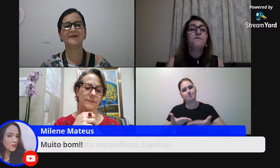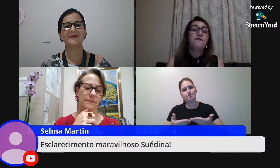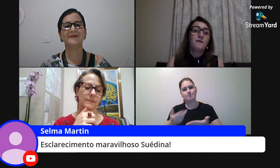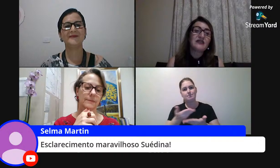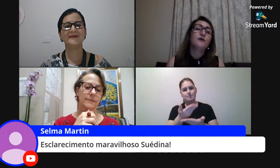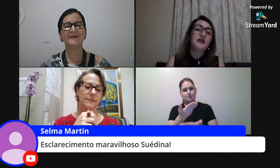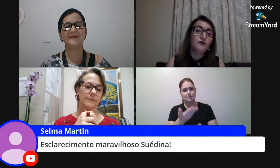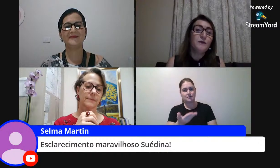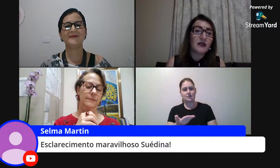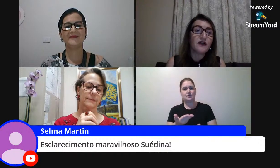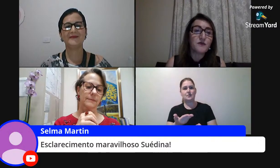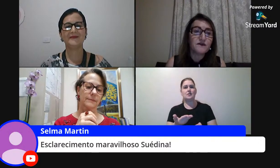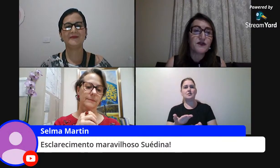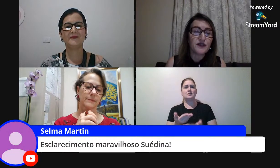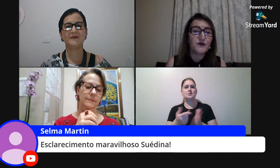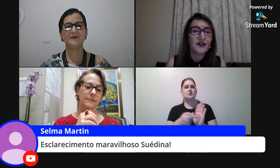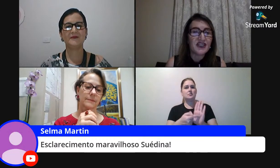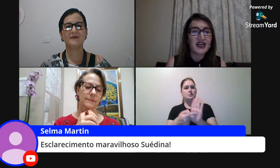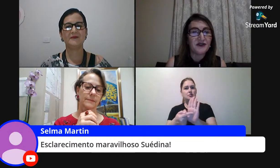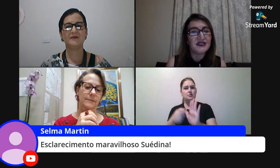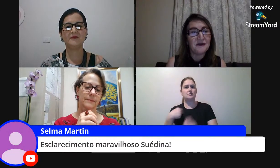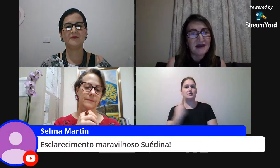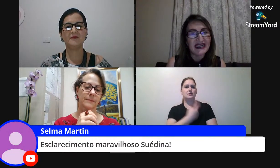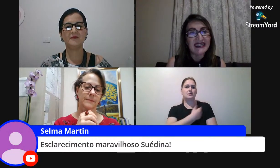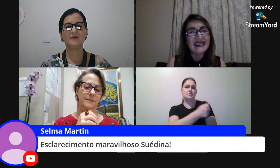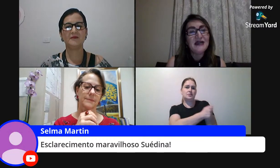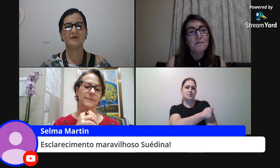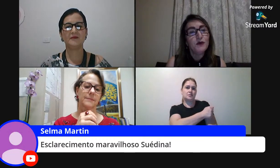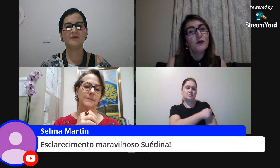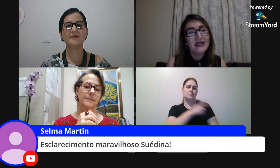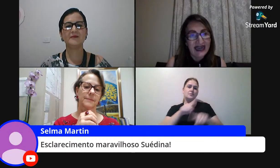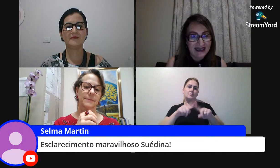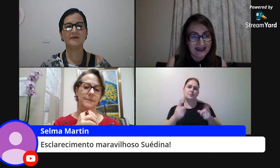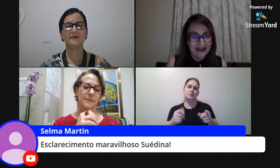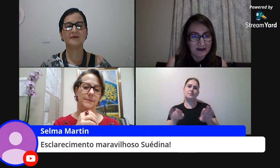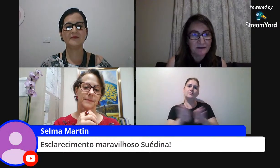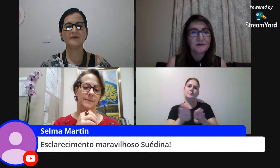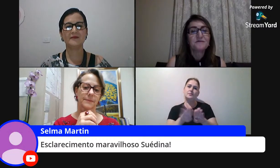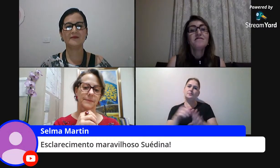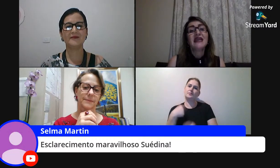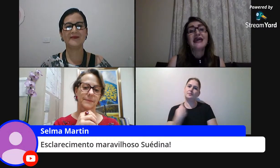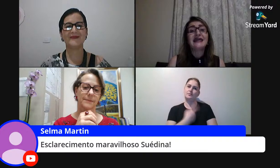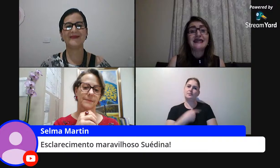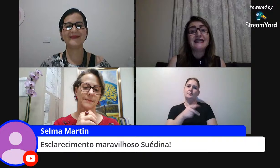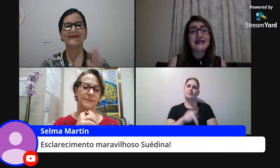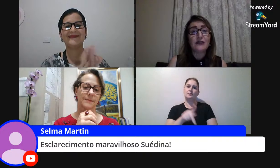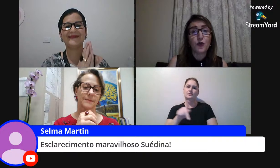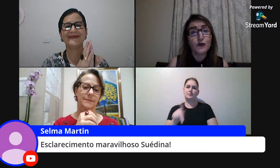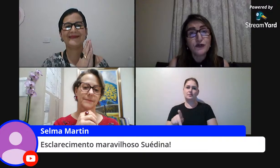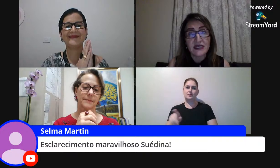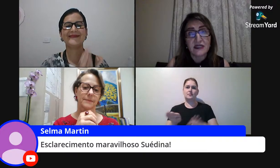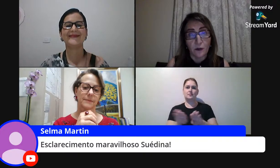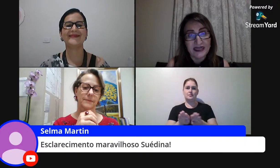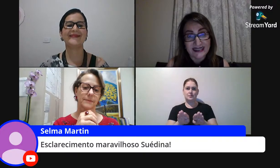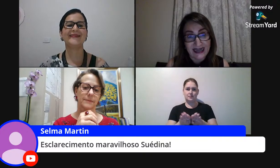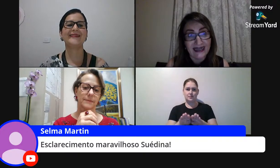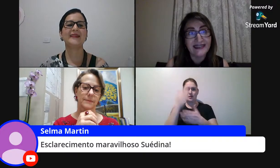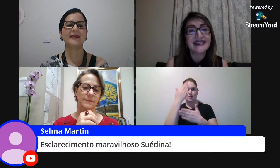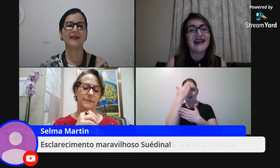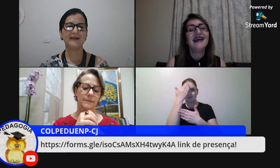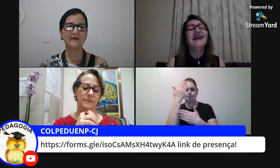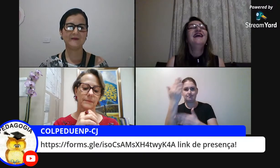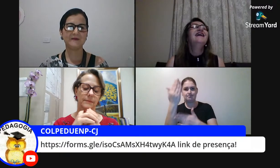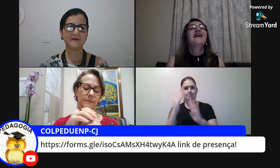alunos mas sobretudo para nós professores do colegiado também muito obrigada quero agradecer a todos que estão